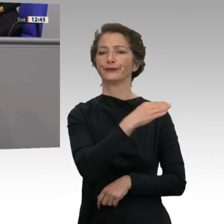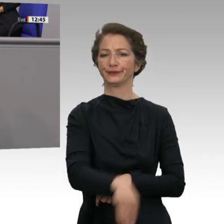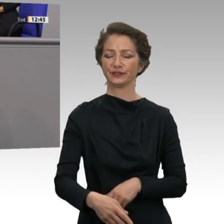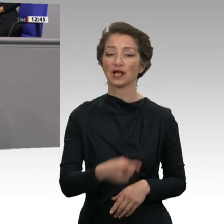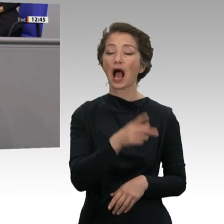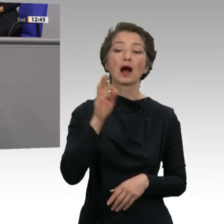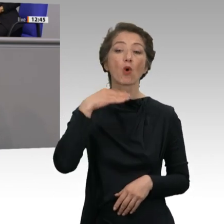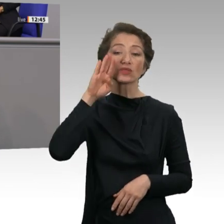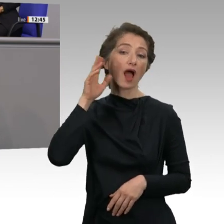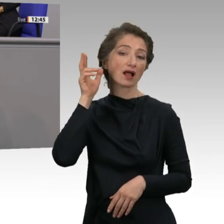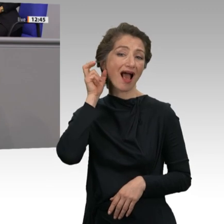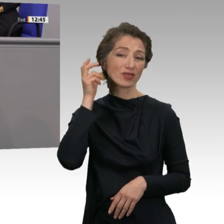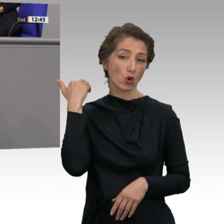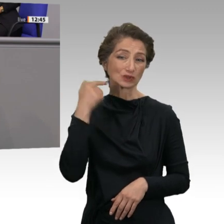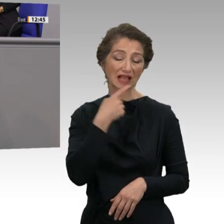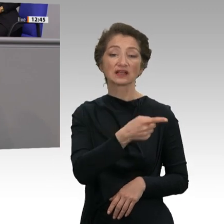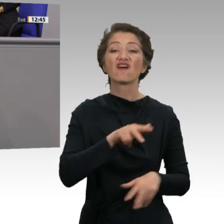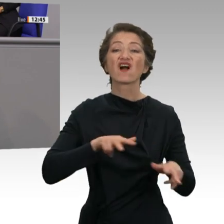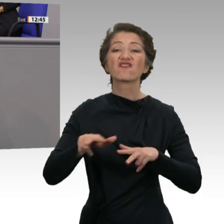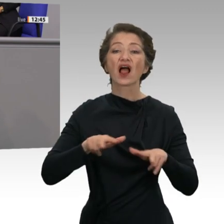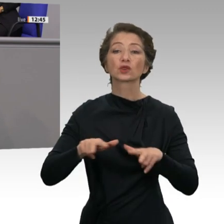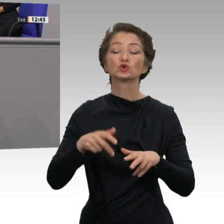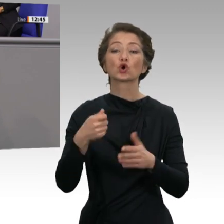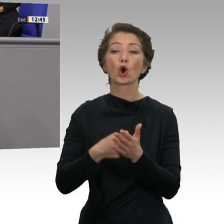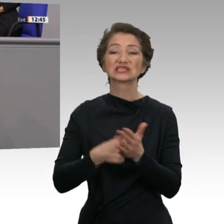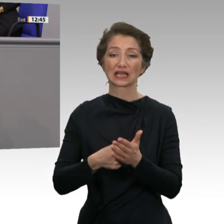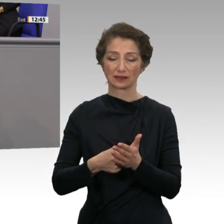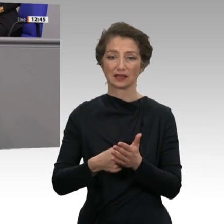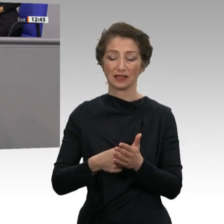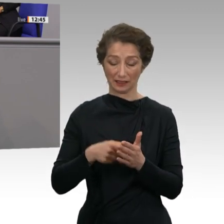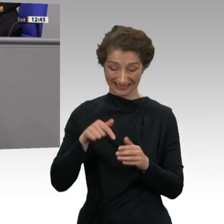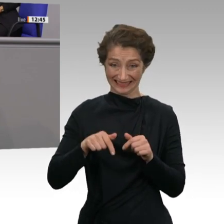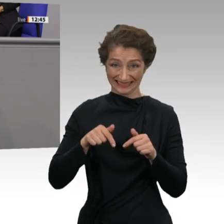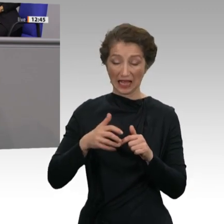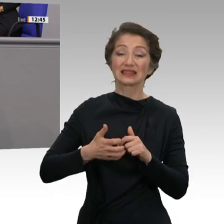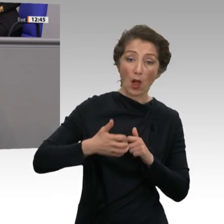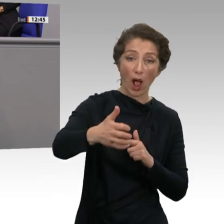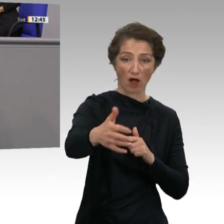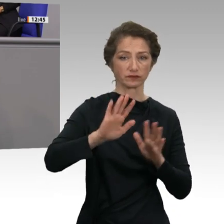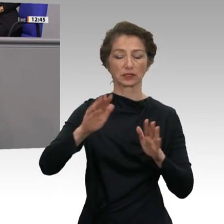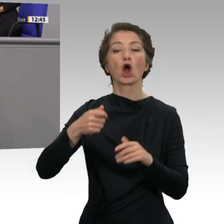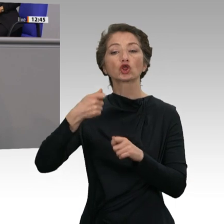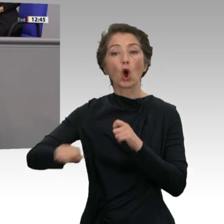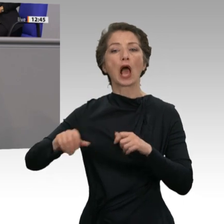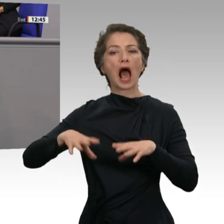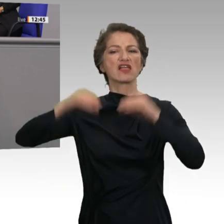Verwaltungskosten dauerhaft bei dieser Grundrente selbst nach der extrem teuren Einführung 13 Prozent